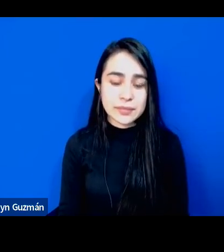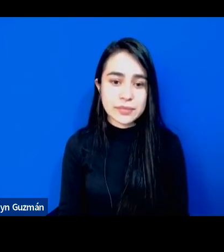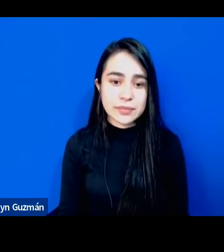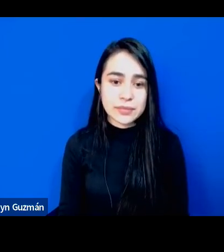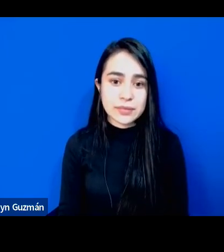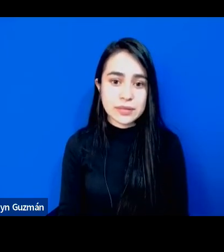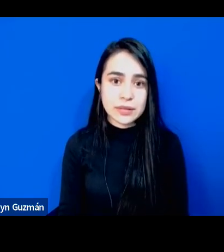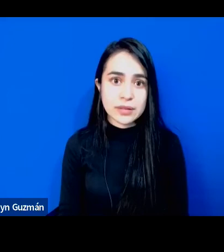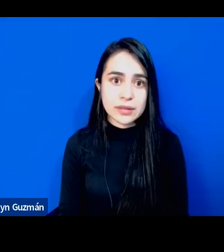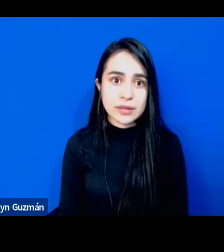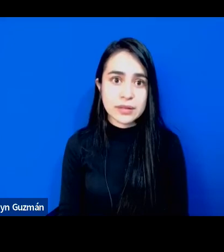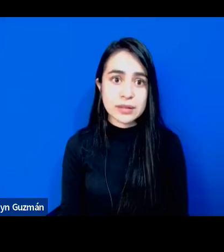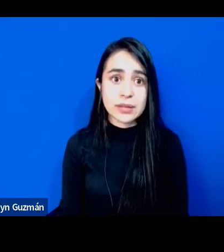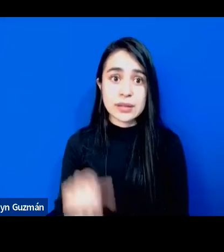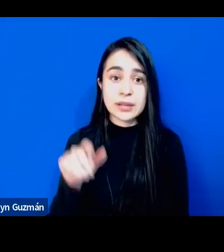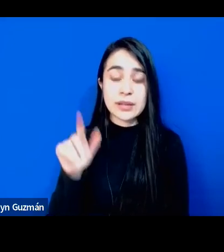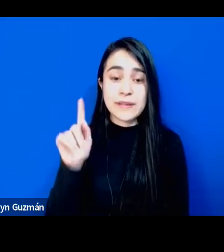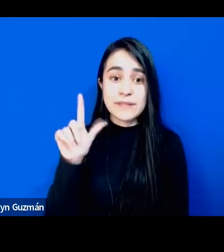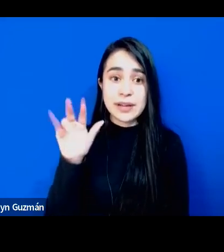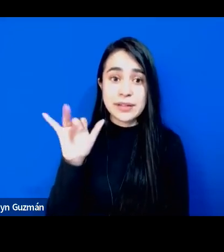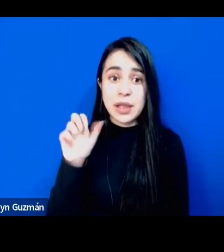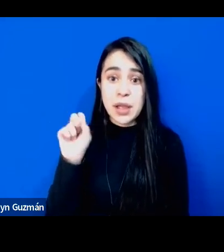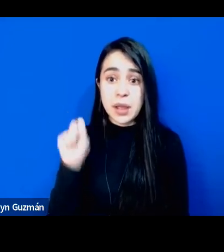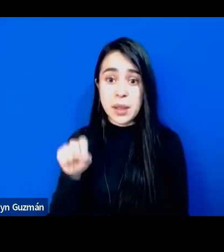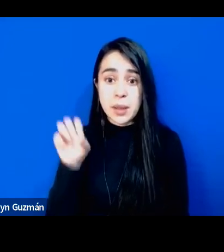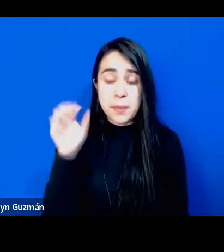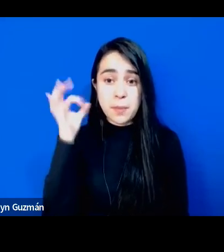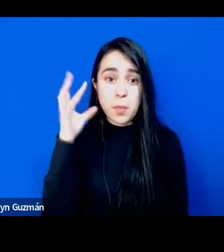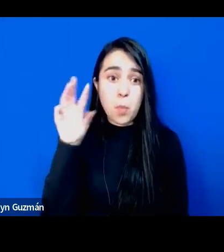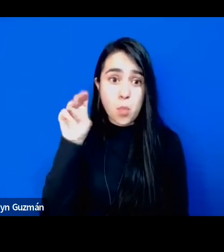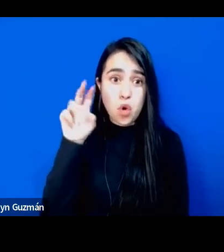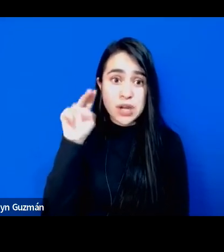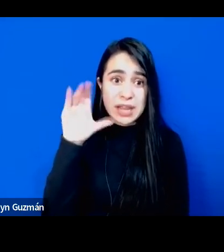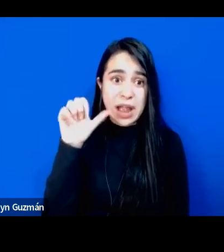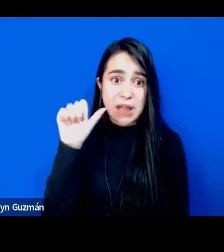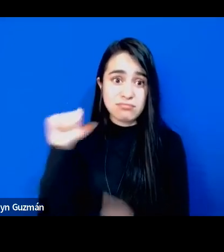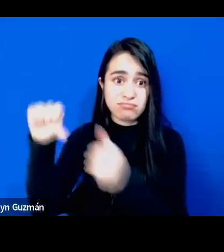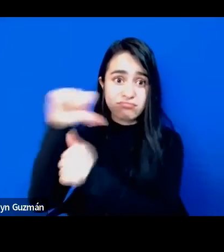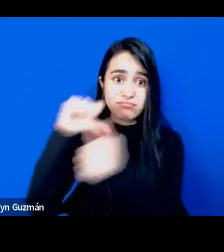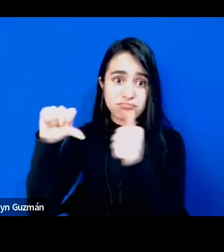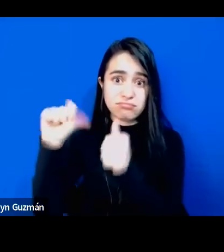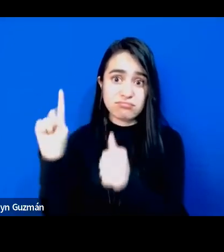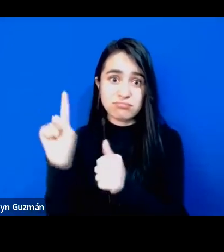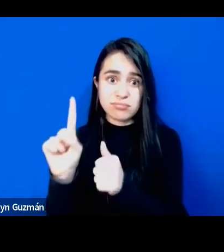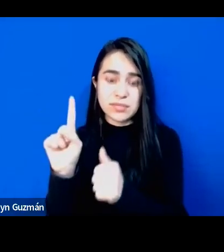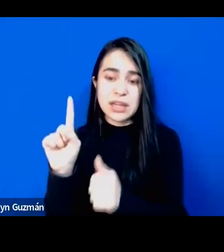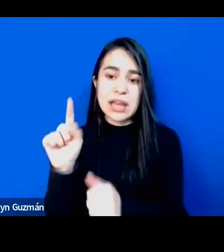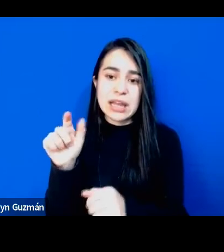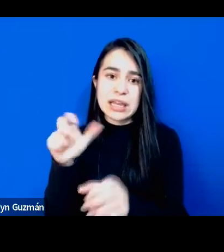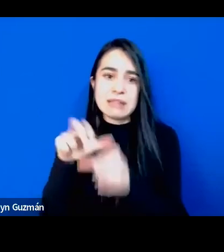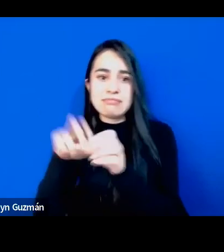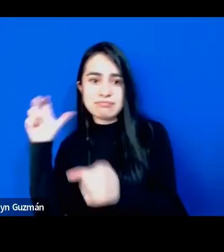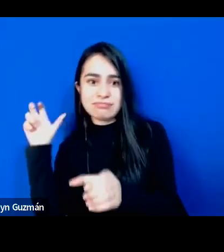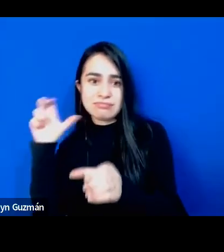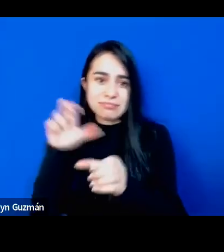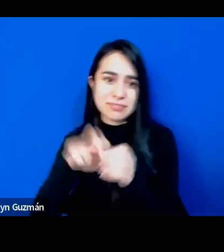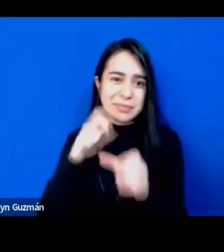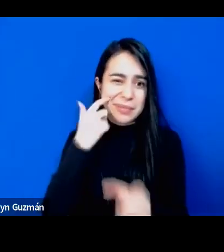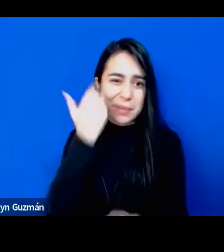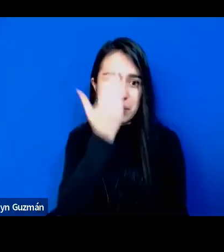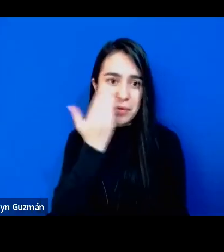Frankie, pienso que Mónica puede hablar. Sí, sí. Y Ochi, te vuelves a conectar. Sí.